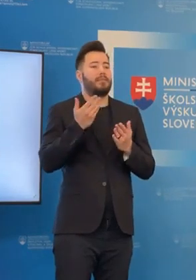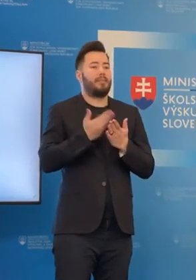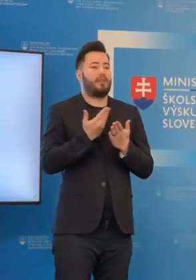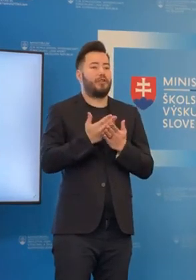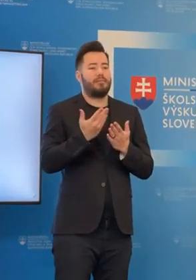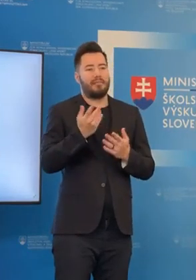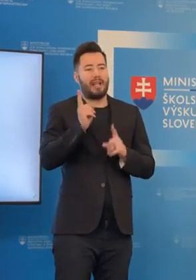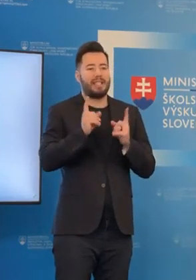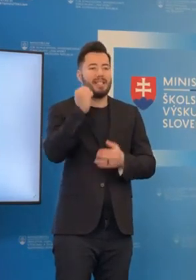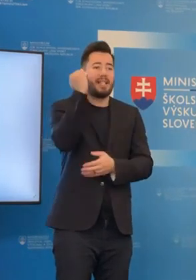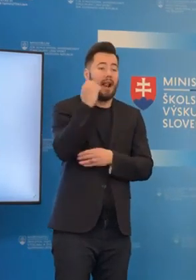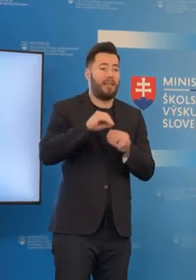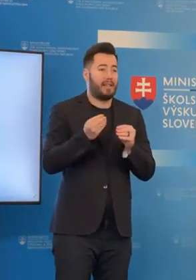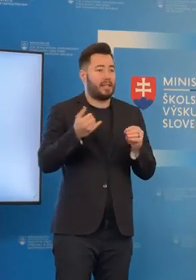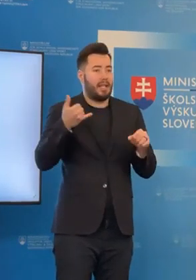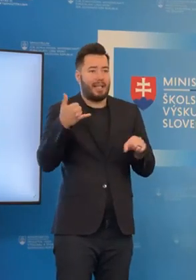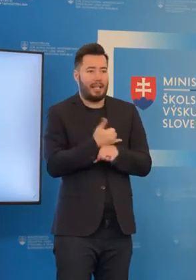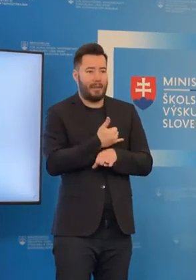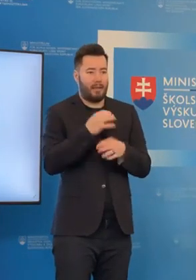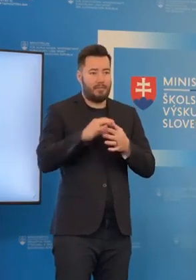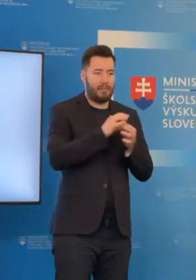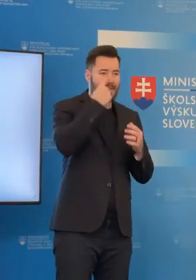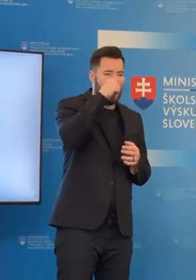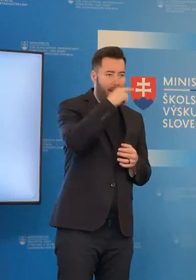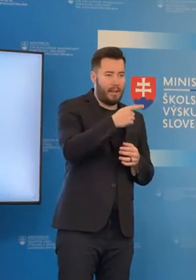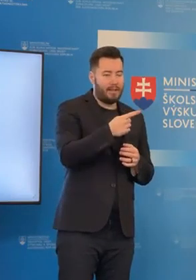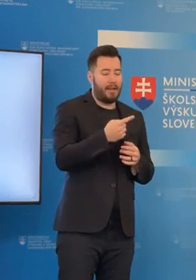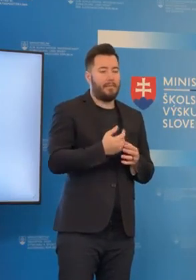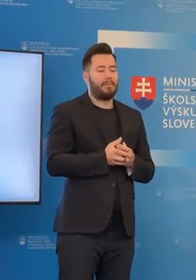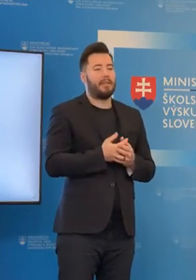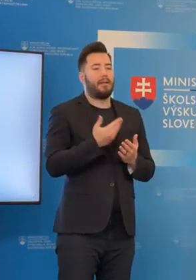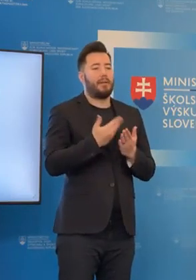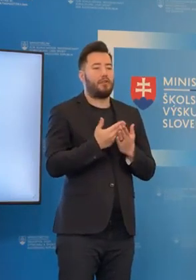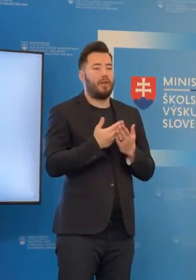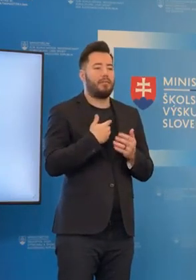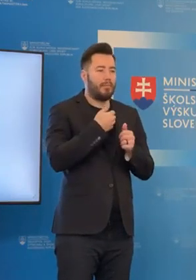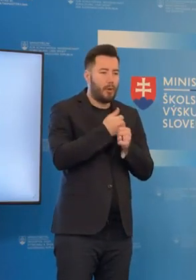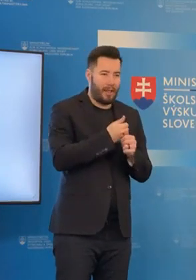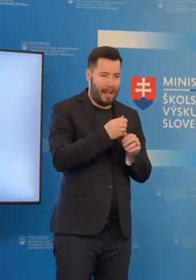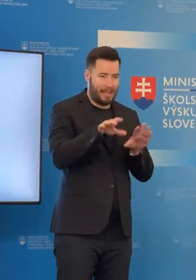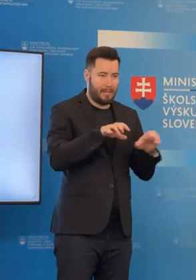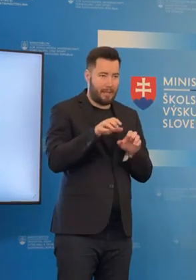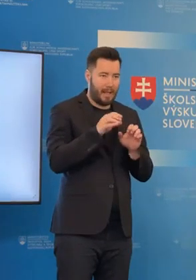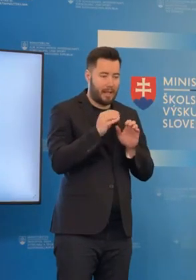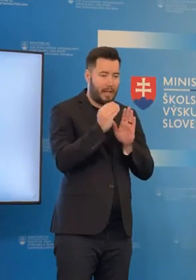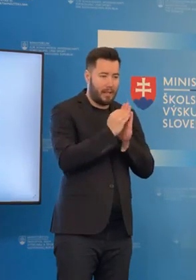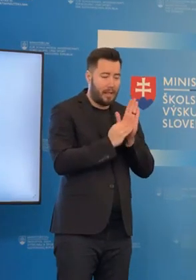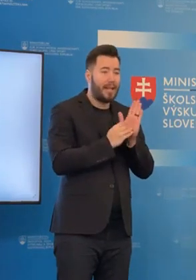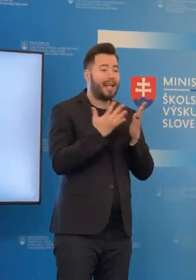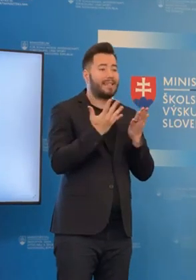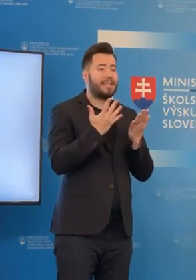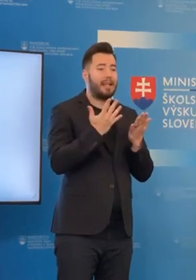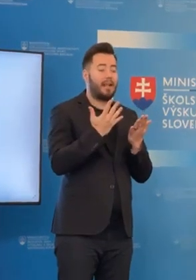vecí, ktoré by mohli využívať v rámci vzdelávania. Preto na základe tohto zberu automaticky pošleme školám